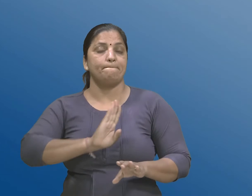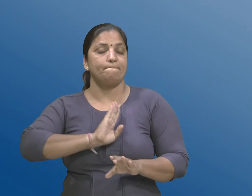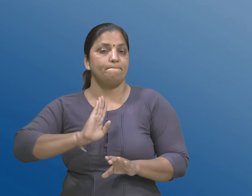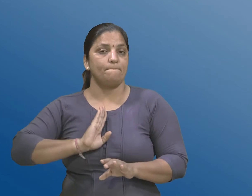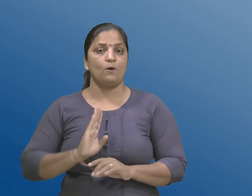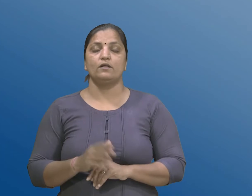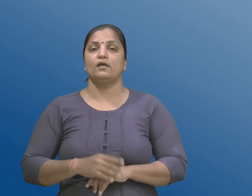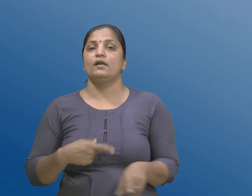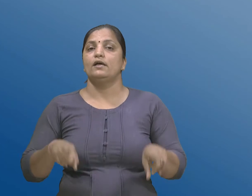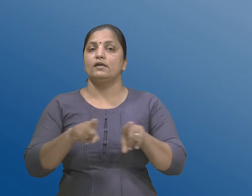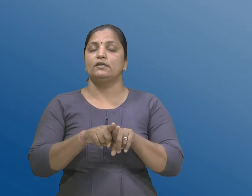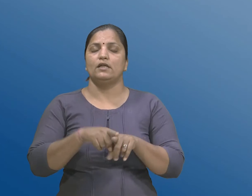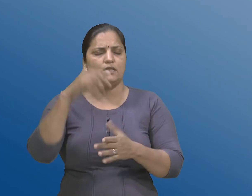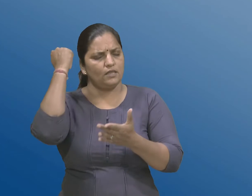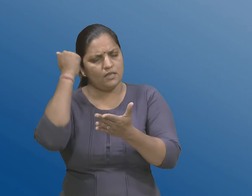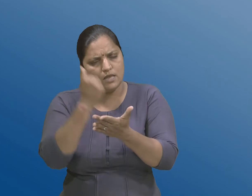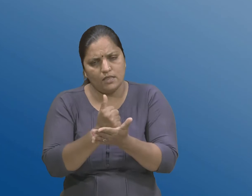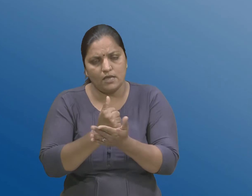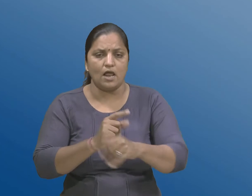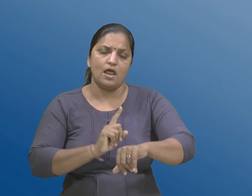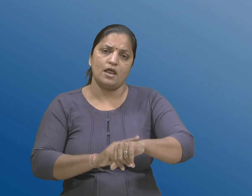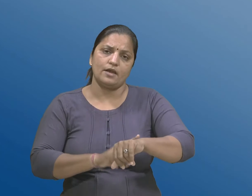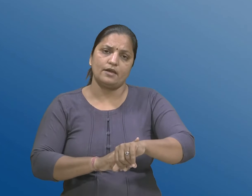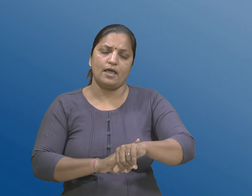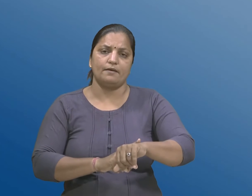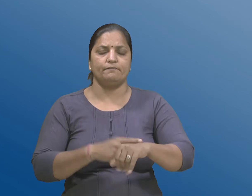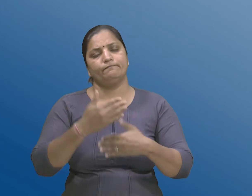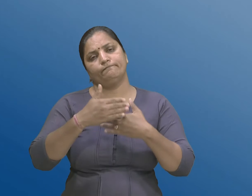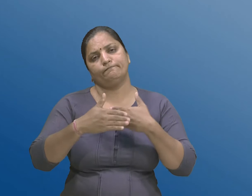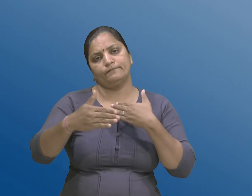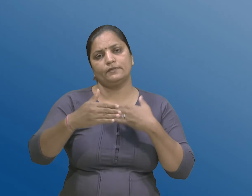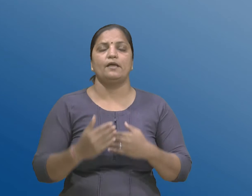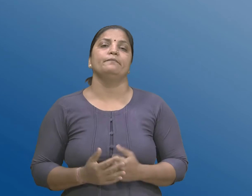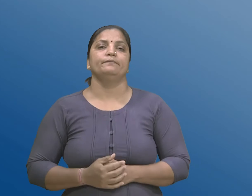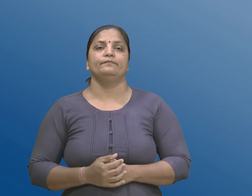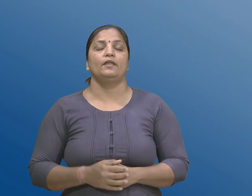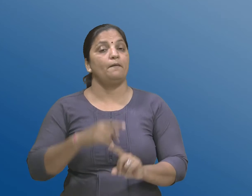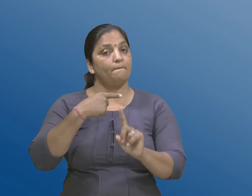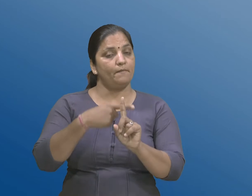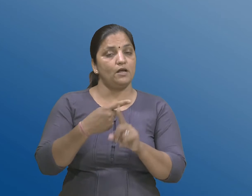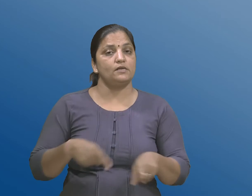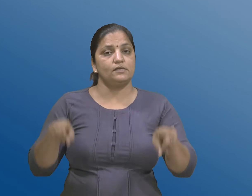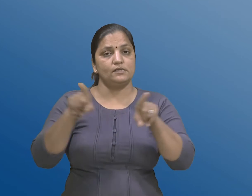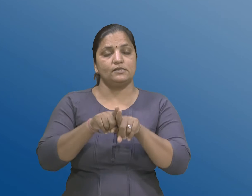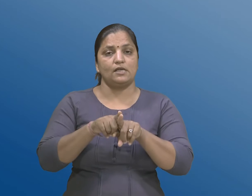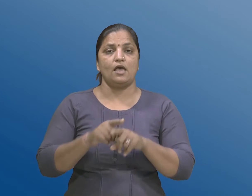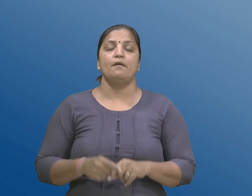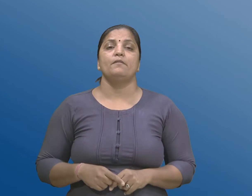तेमने निर्धारित करेल समयांतरे करवामा आवशे अने आवा अन्यवेशनना सम्मंदमा